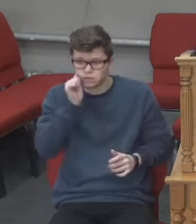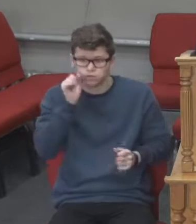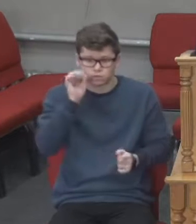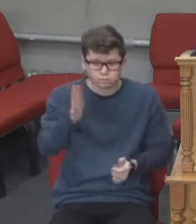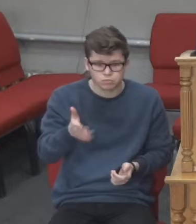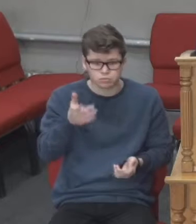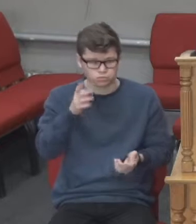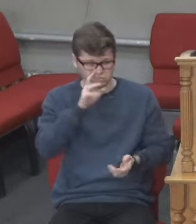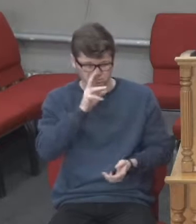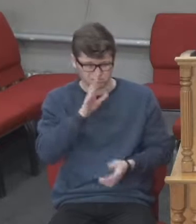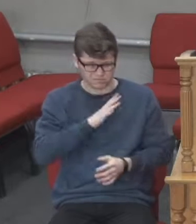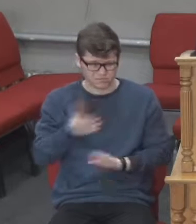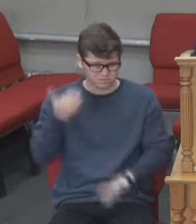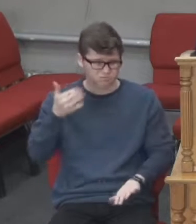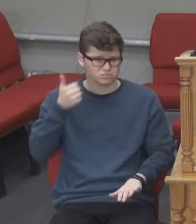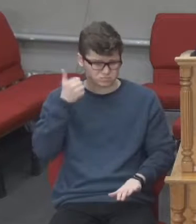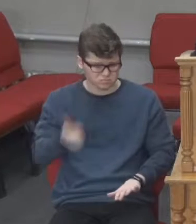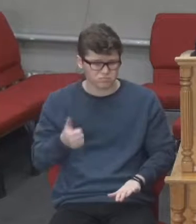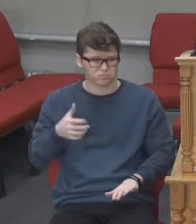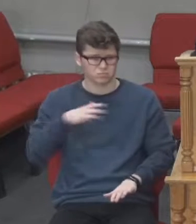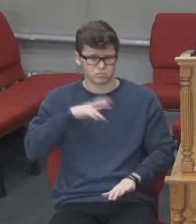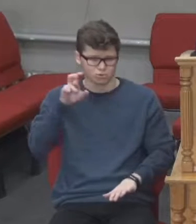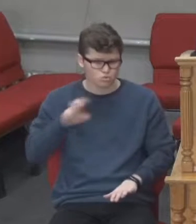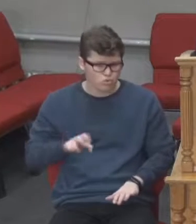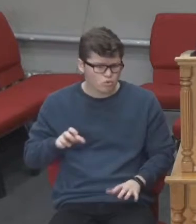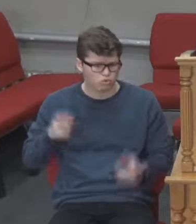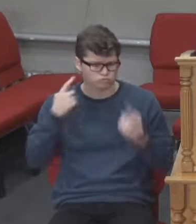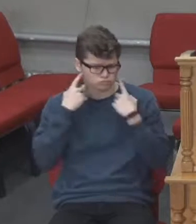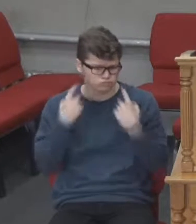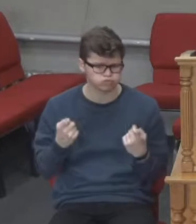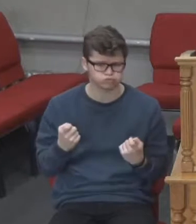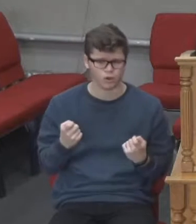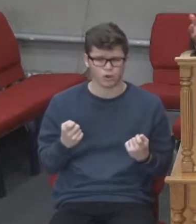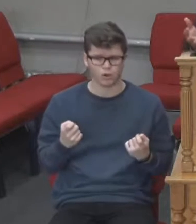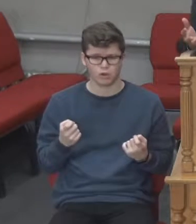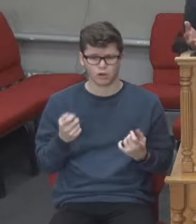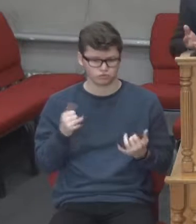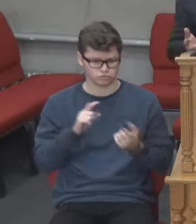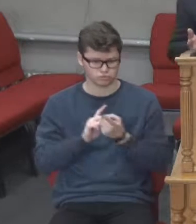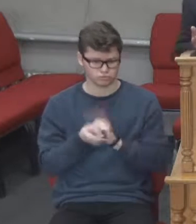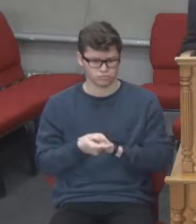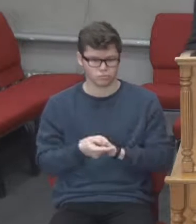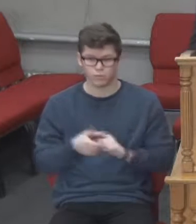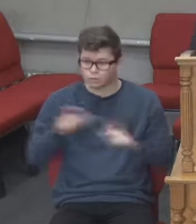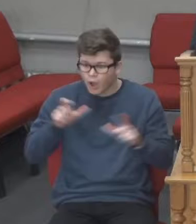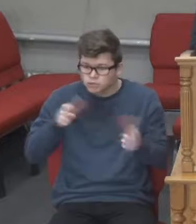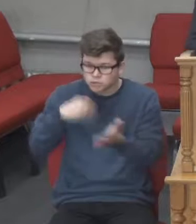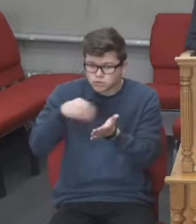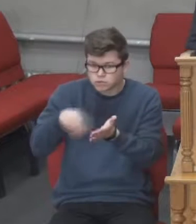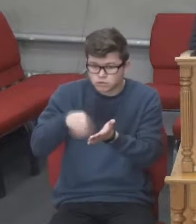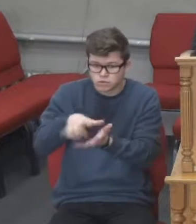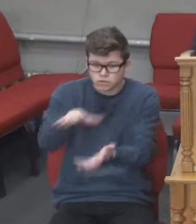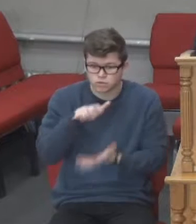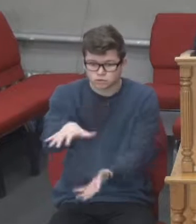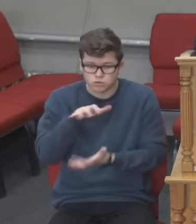заробляли хороші зарплати не в українських гривнях, а в доларах чи в євро. Люди кинулися до магазинів, до